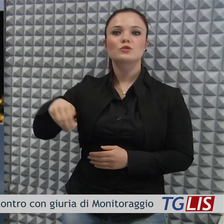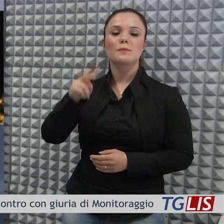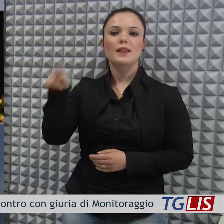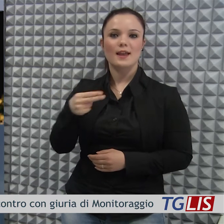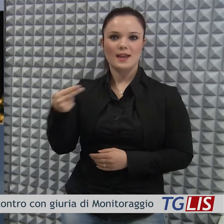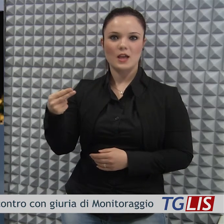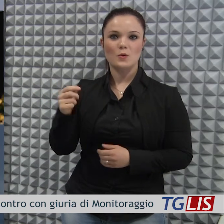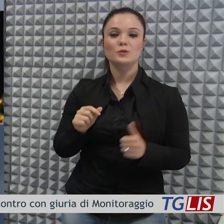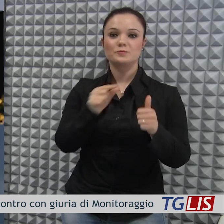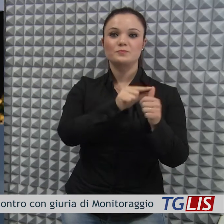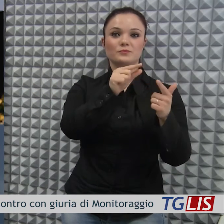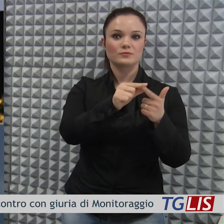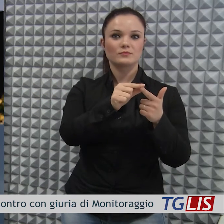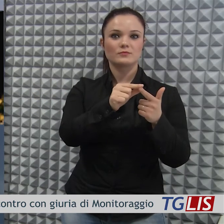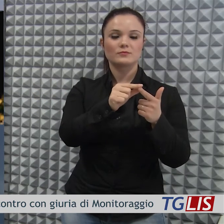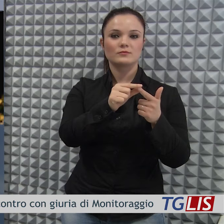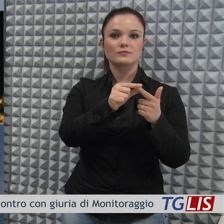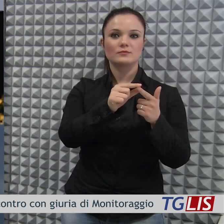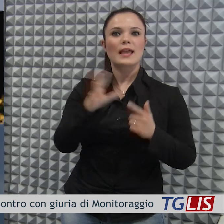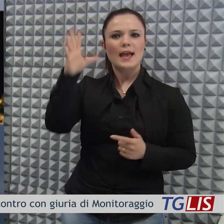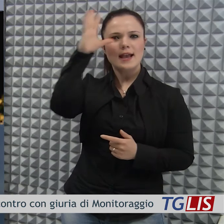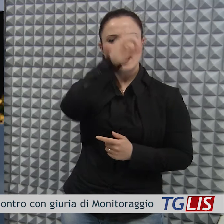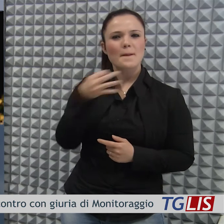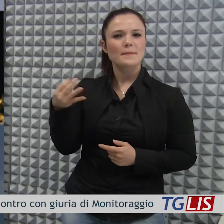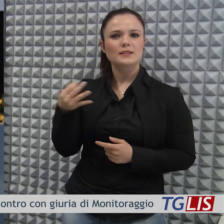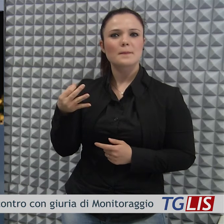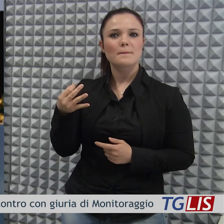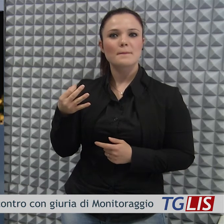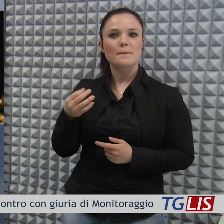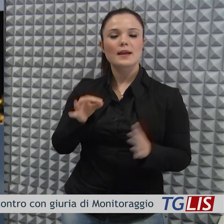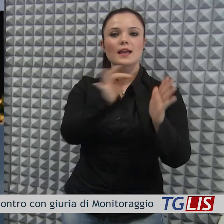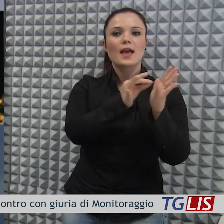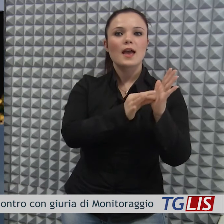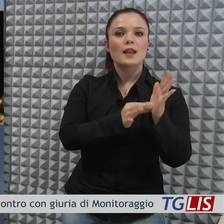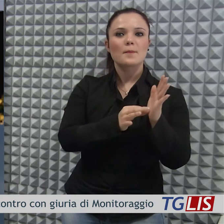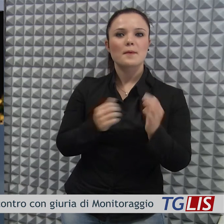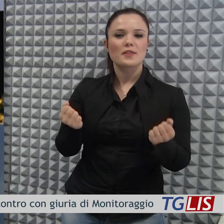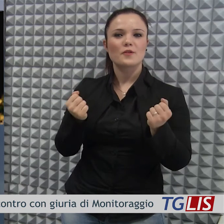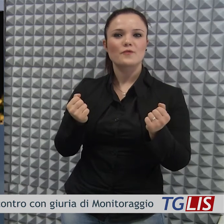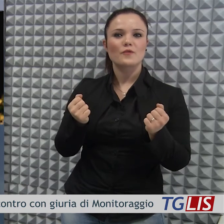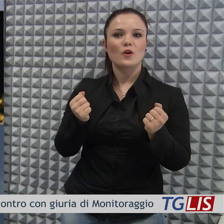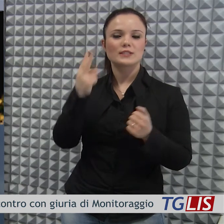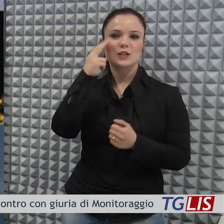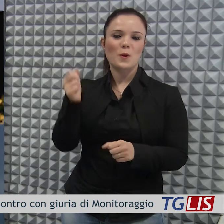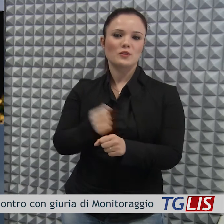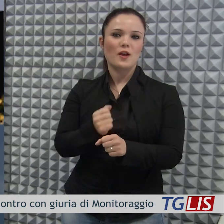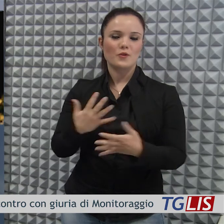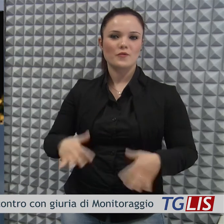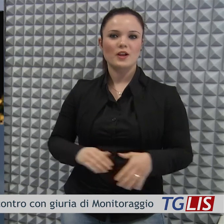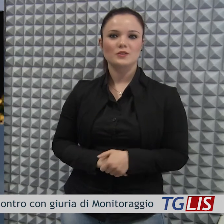di euro, sia per comprendere meglio i punti di forza del lavoro finora svolto. Nelle